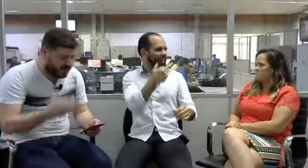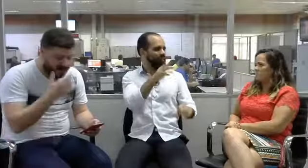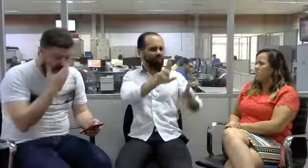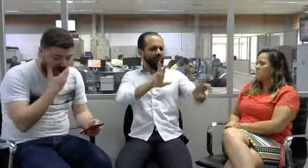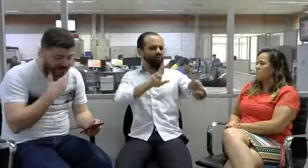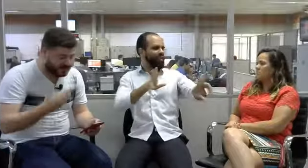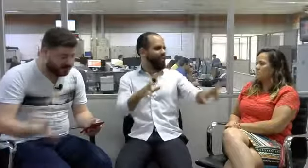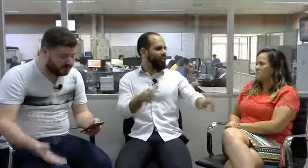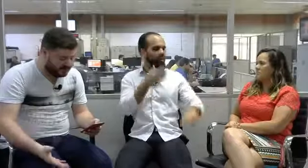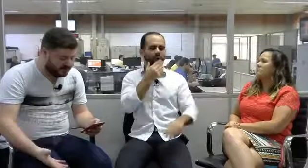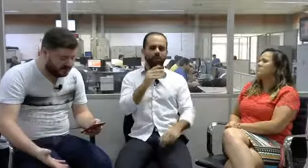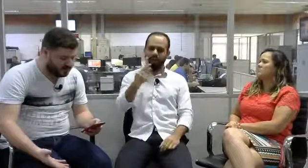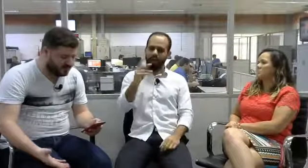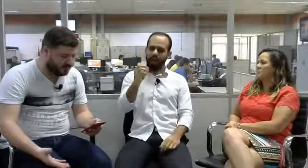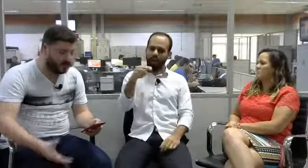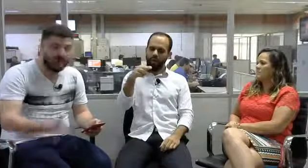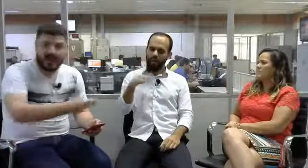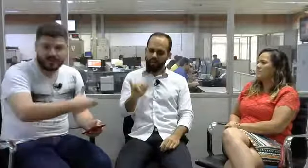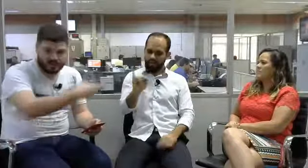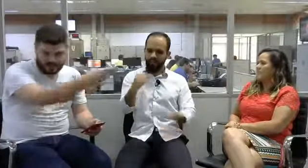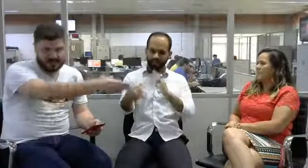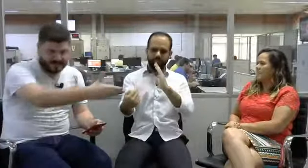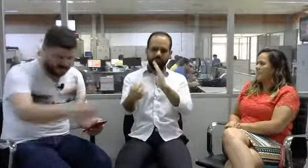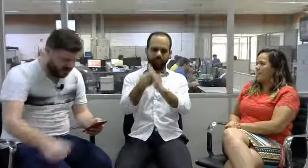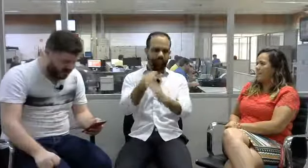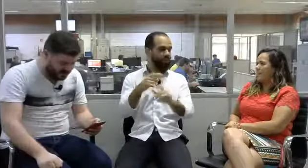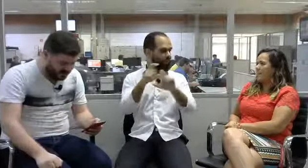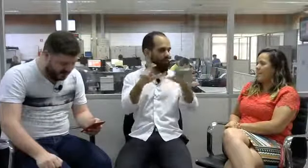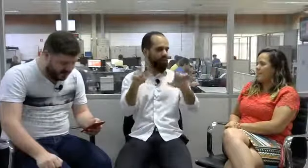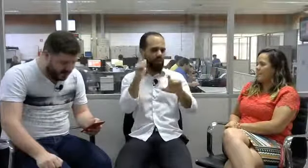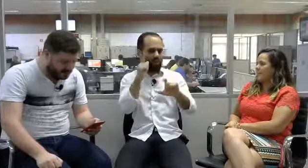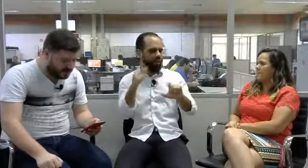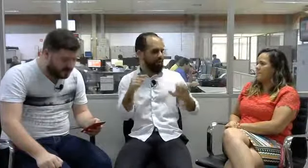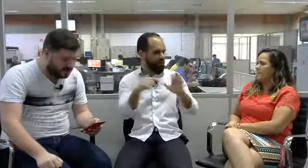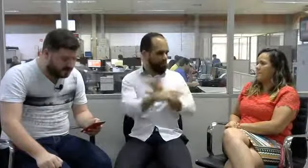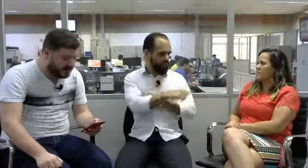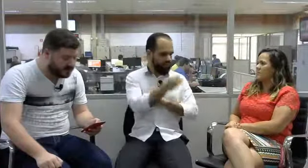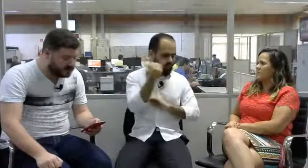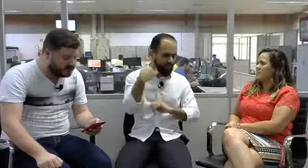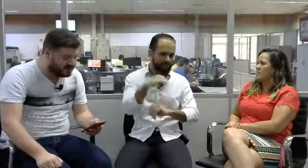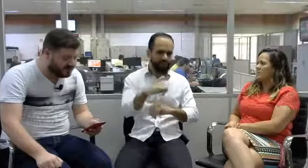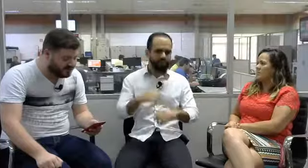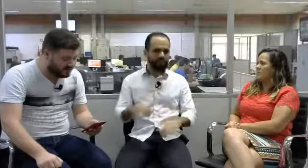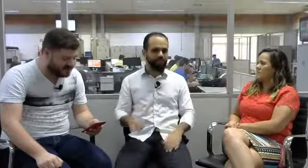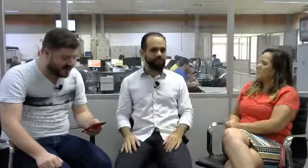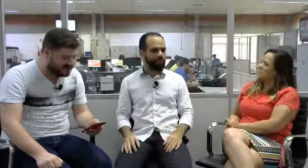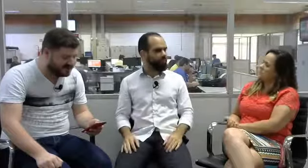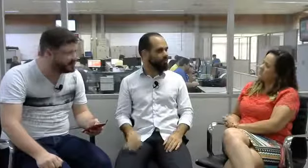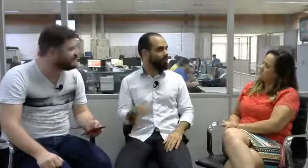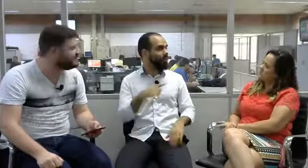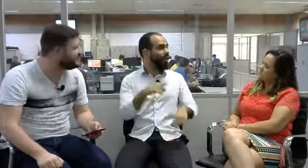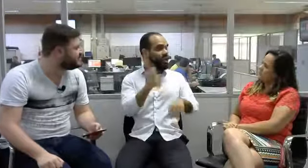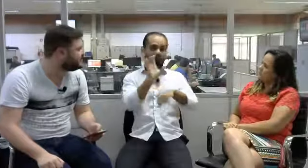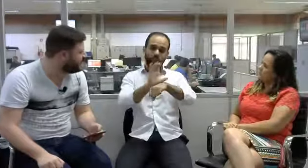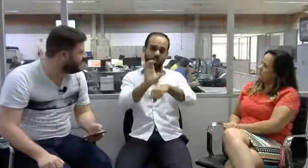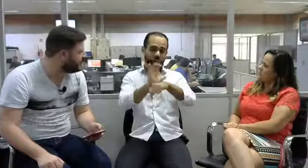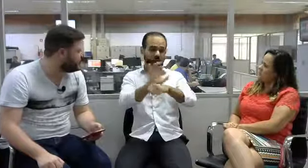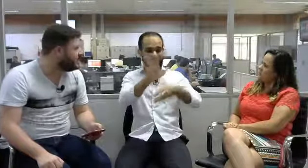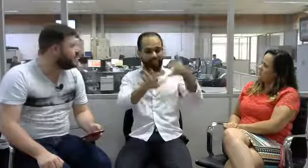aí o Raoni está perguntando, para o Glaucio e para a Jaqueline, se tem cursos de Libras acessíveis em Rio Preto. Vocês